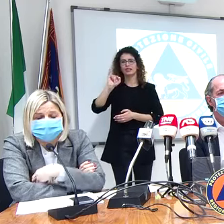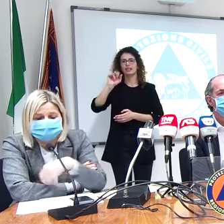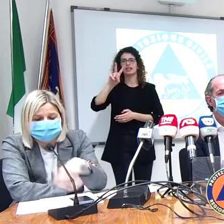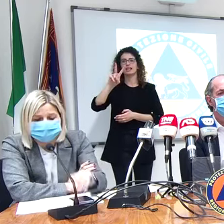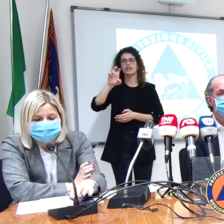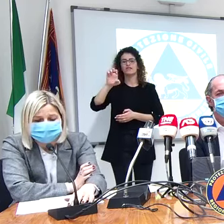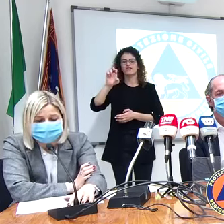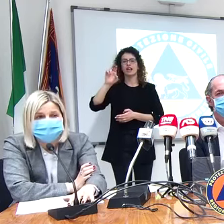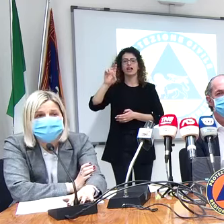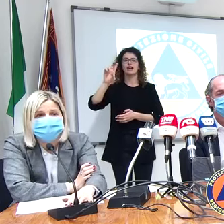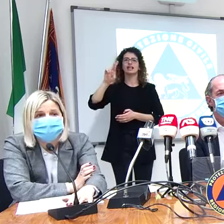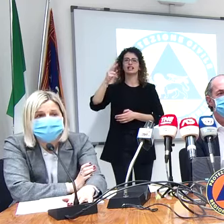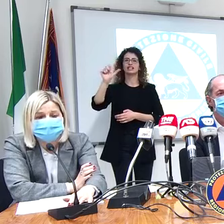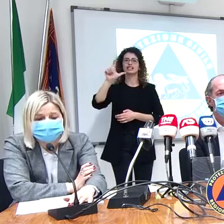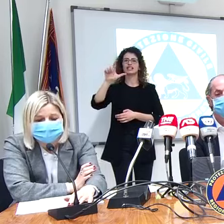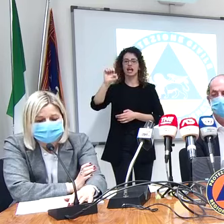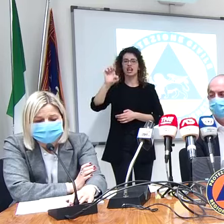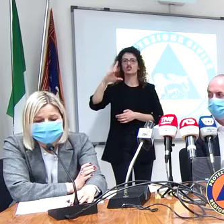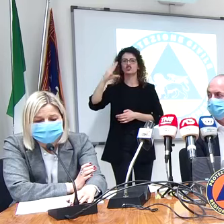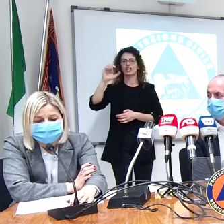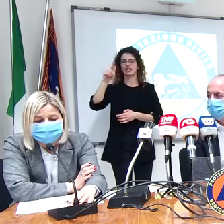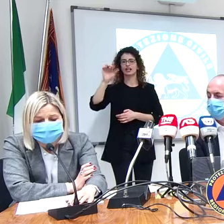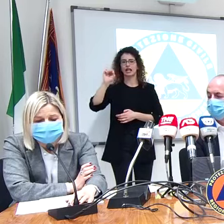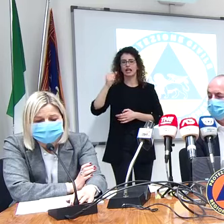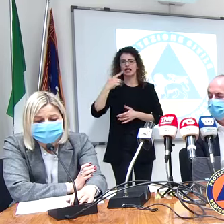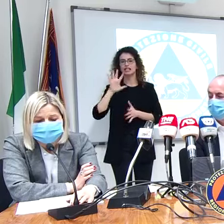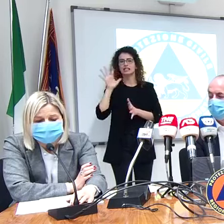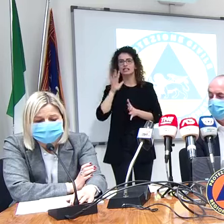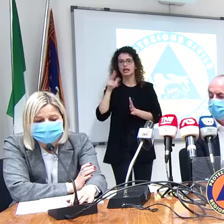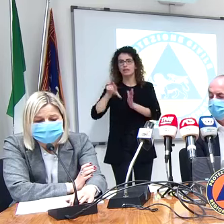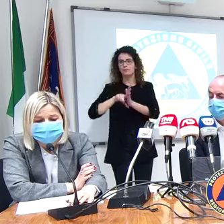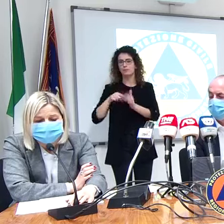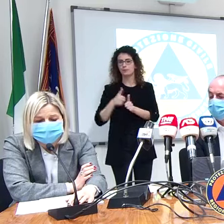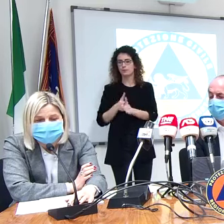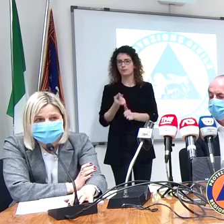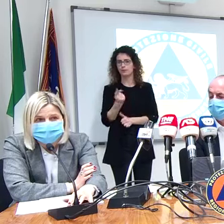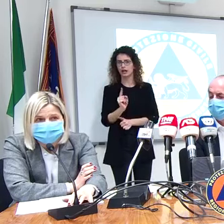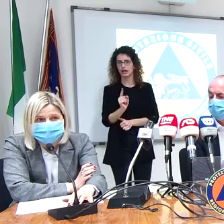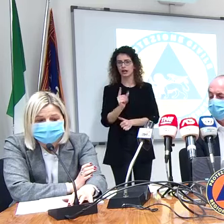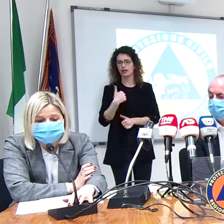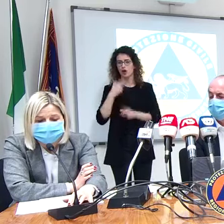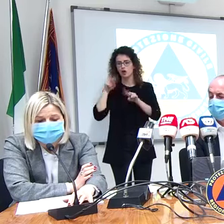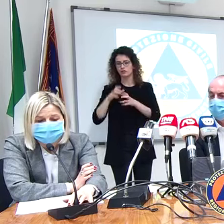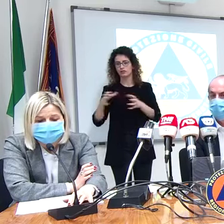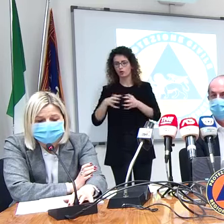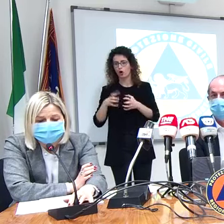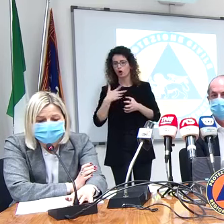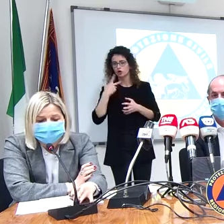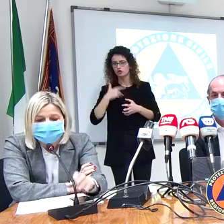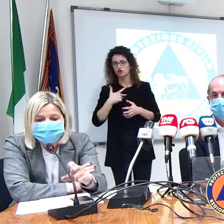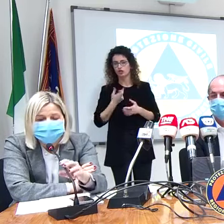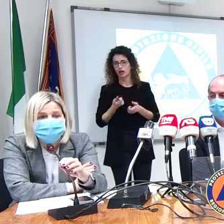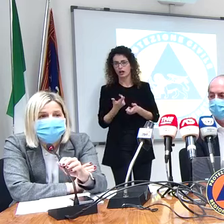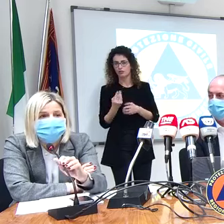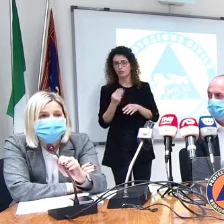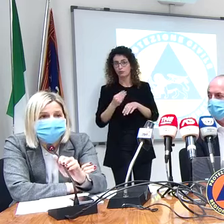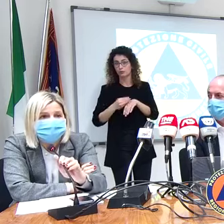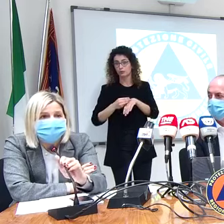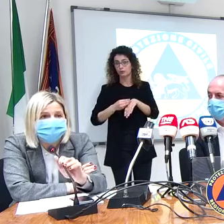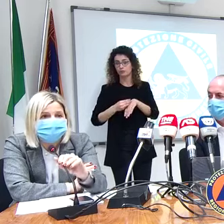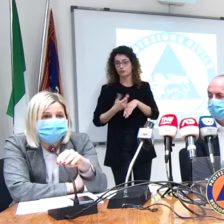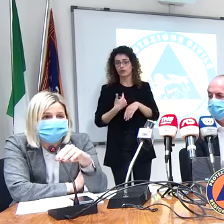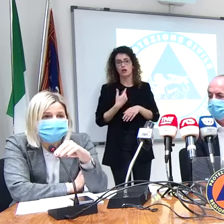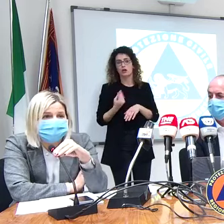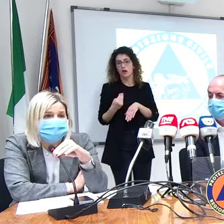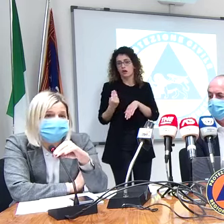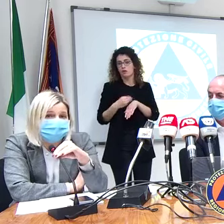norma se ha qualche dato in più dal suo osservatorio se si può capire meglio se queste mascherine sono a norma o no non ho un dato in